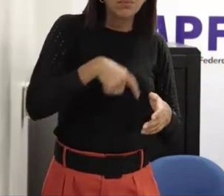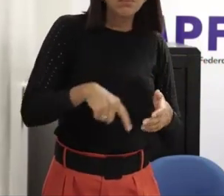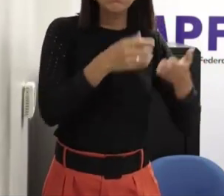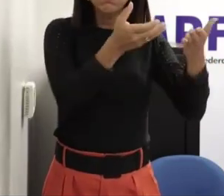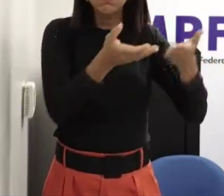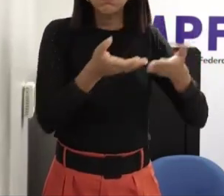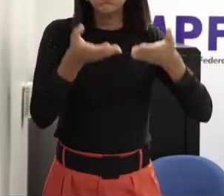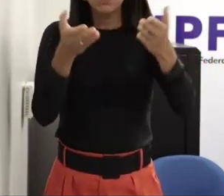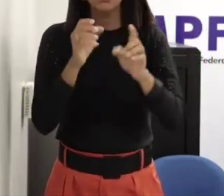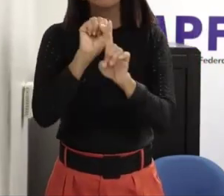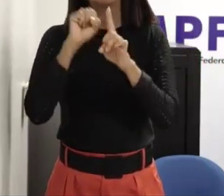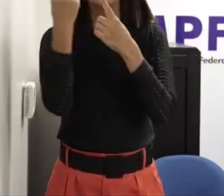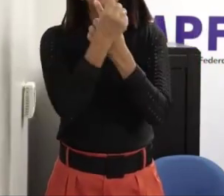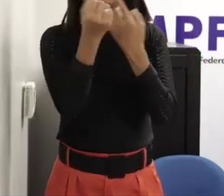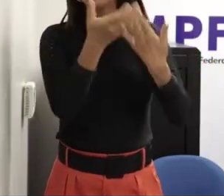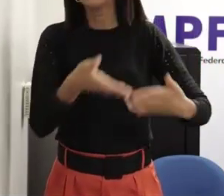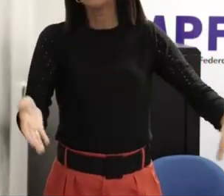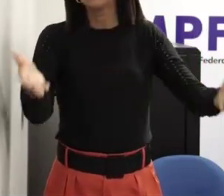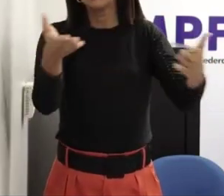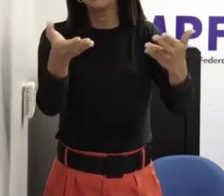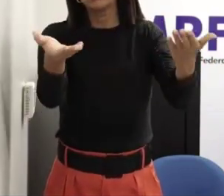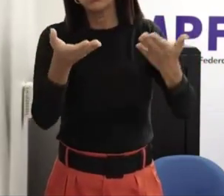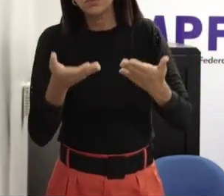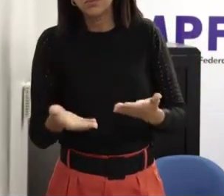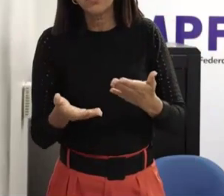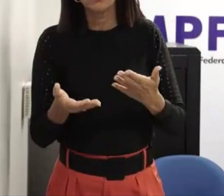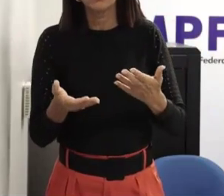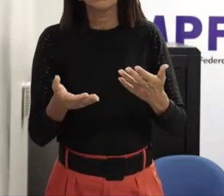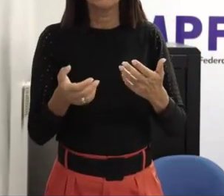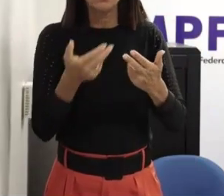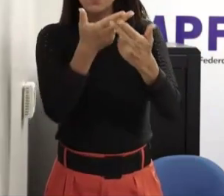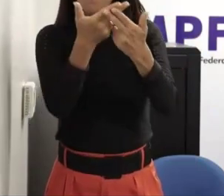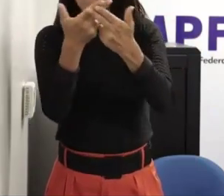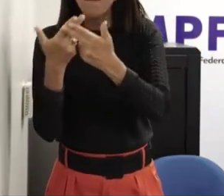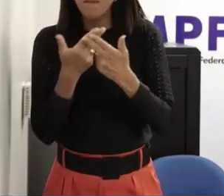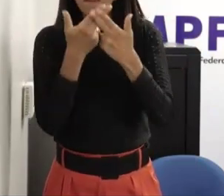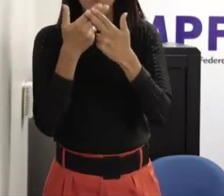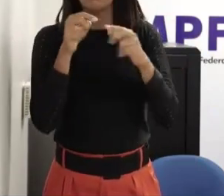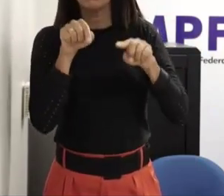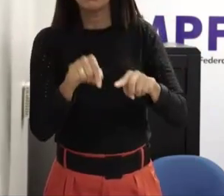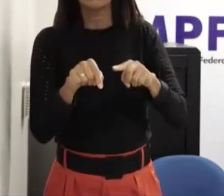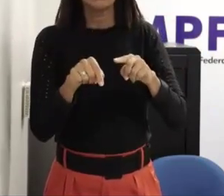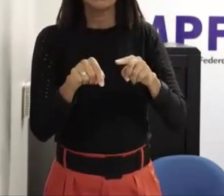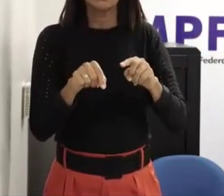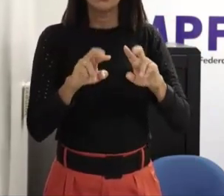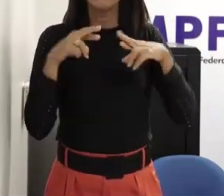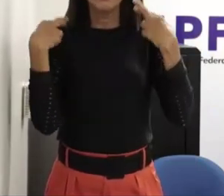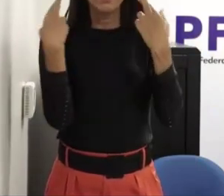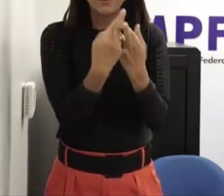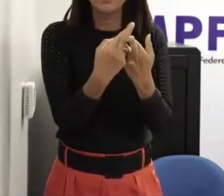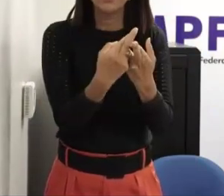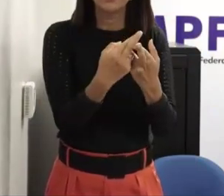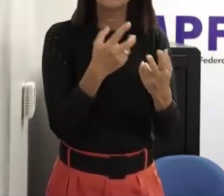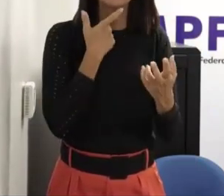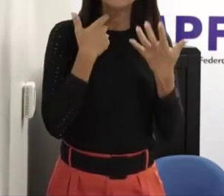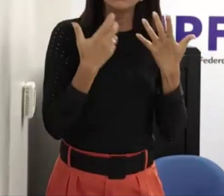desses debates para participar dessa construção é por isso que a UFOP está envolvida com esse evento também porque nós trabalhamos com a formação